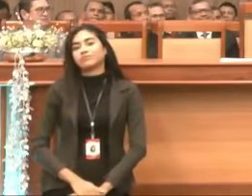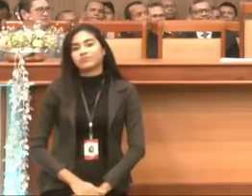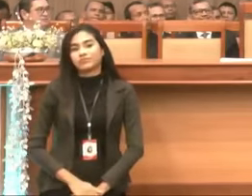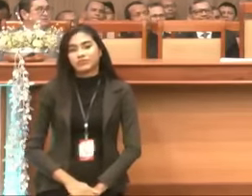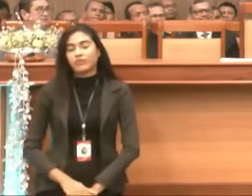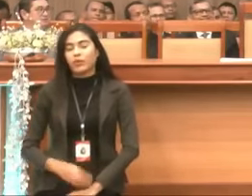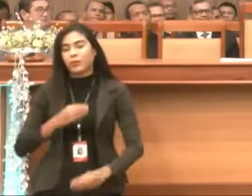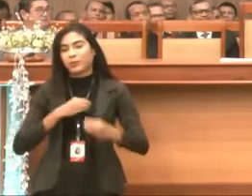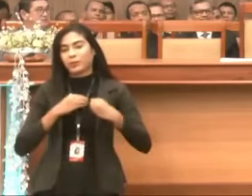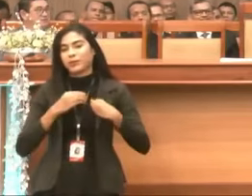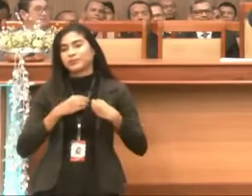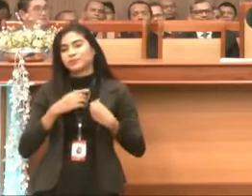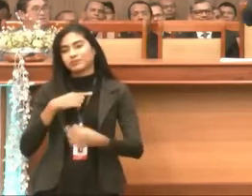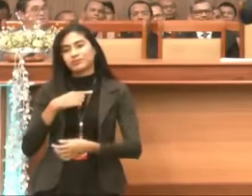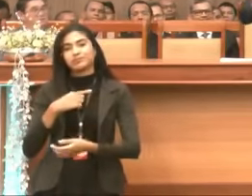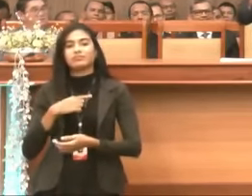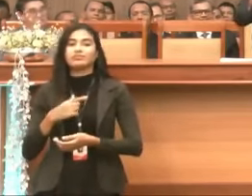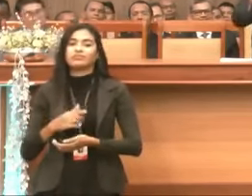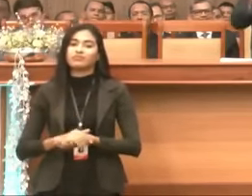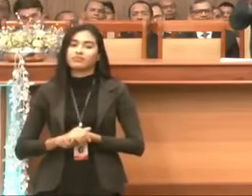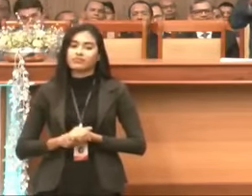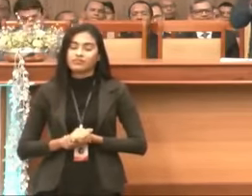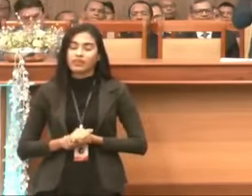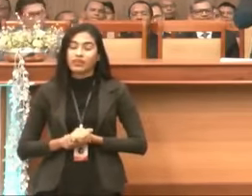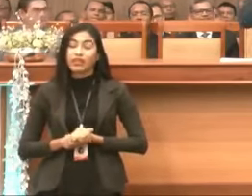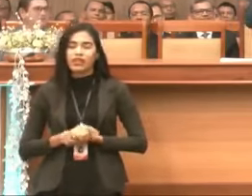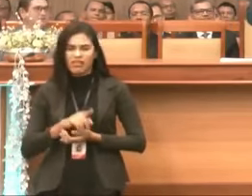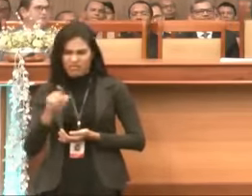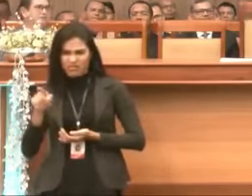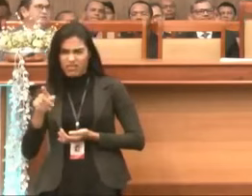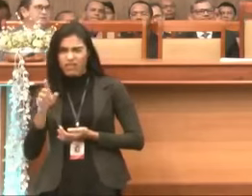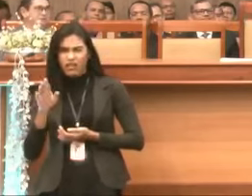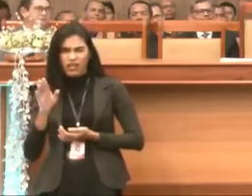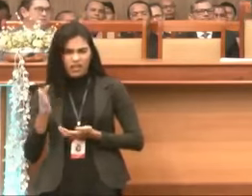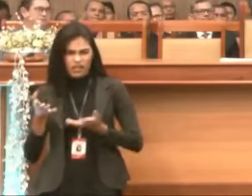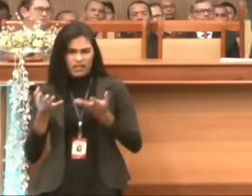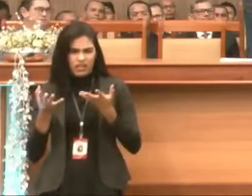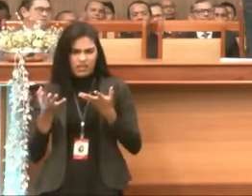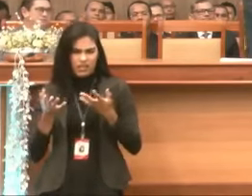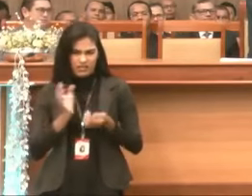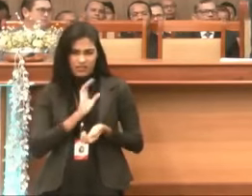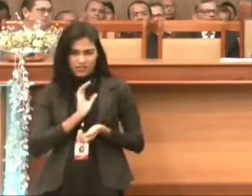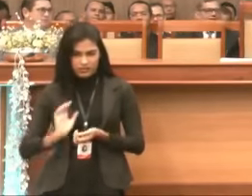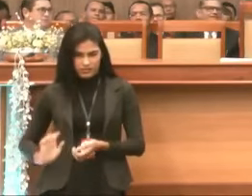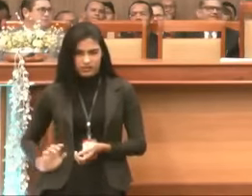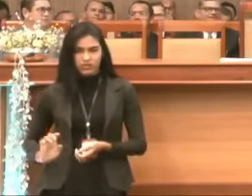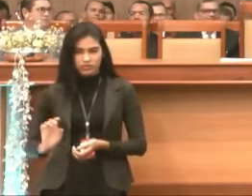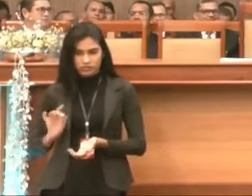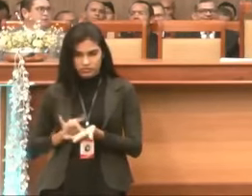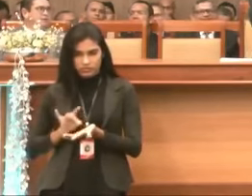Tu quer a religião e não, tu só quer? Não, eu não quero a religião, tu quer só Cristo? não quer Cristo, rapaz.